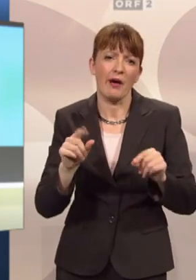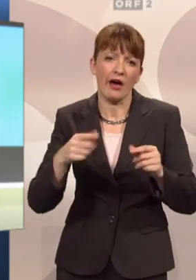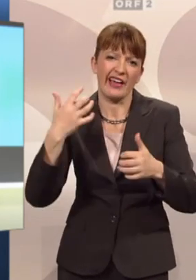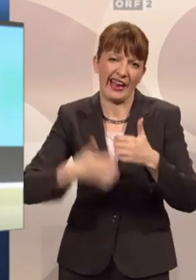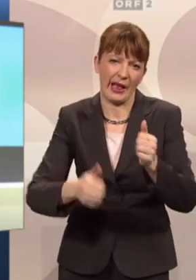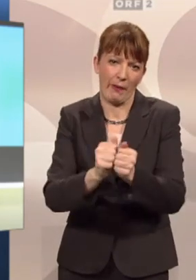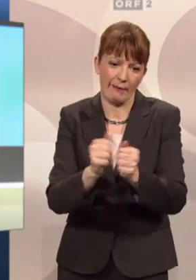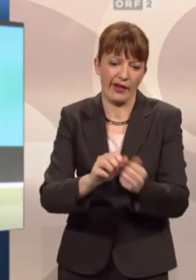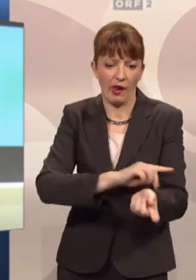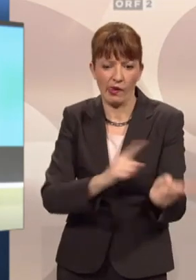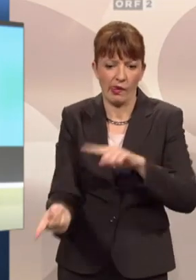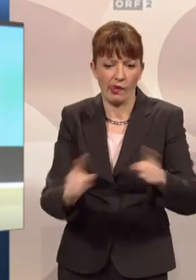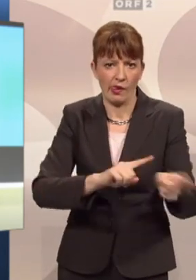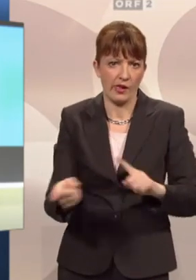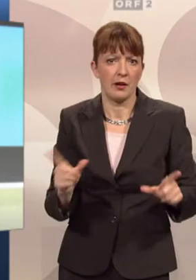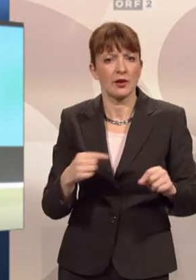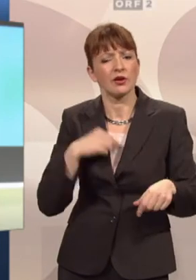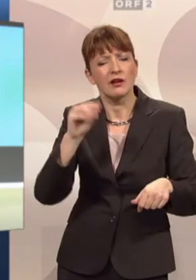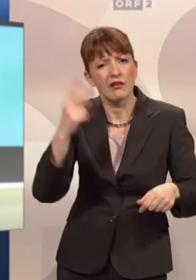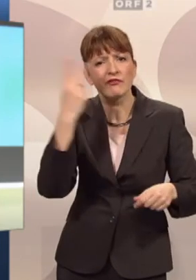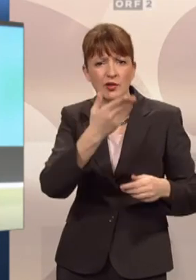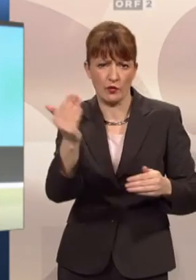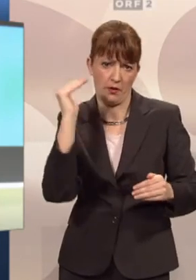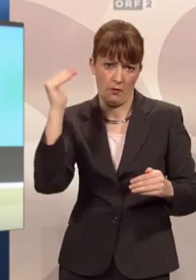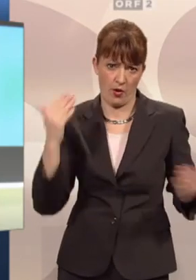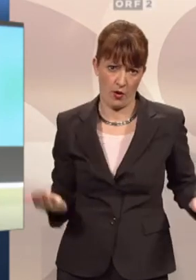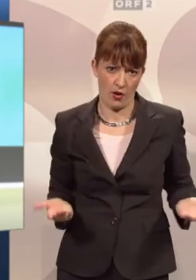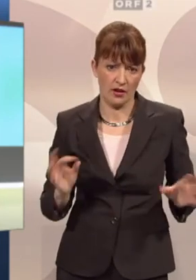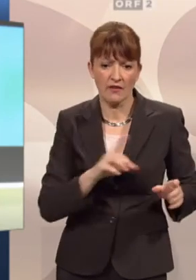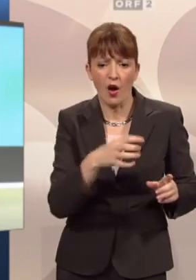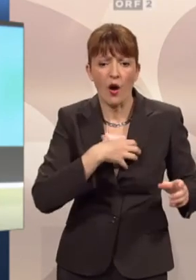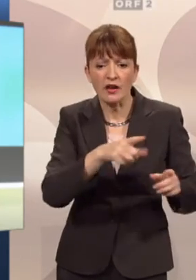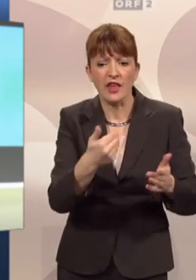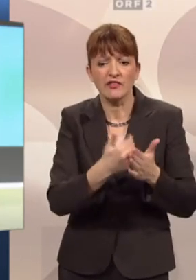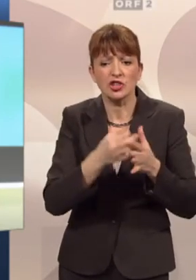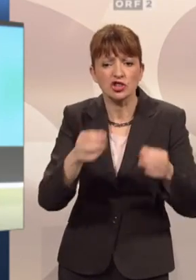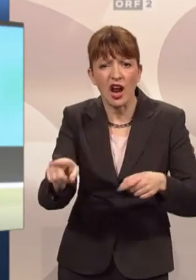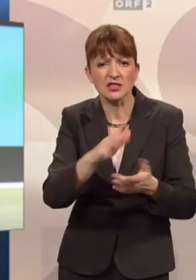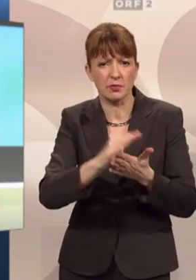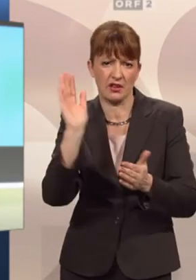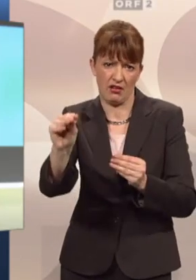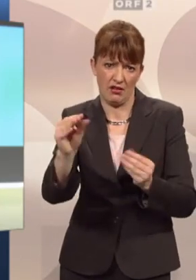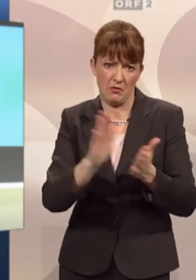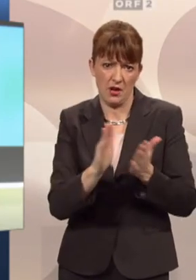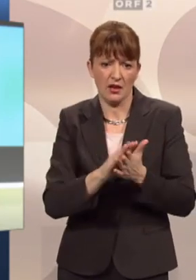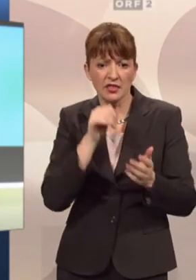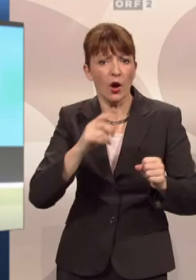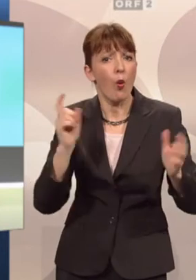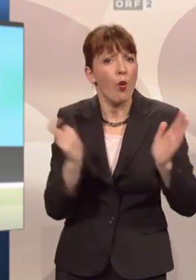Ich glaube aber trotzdem, und da appelliere ich an die Vernunft auch der Behördenorgane und der Vertreter auf der Straße, hier nicht unbedingt ein Exempel zu statuieren.